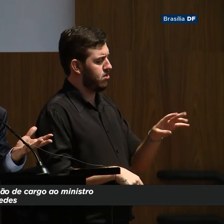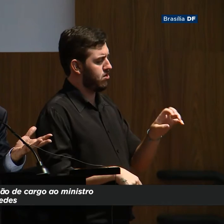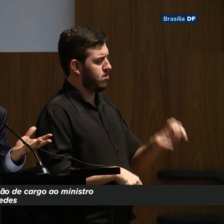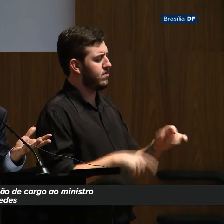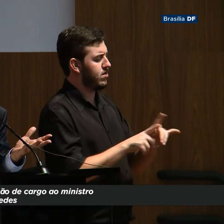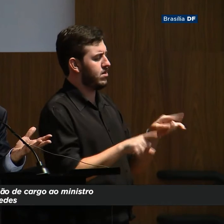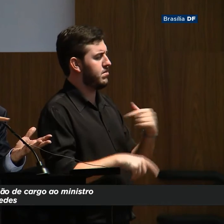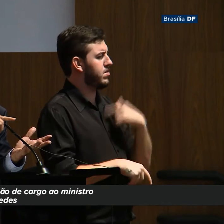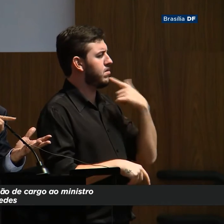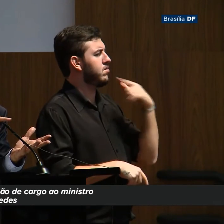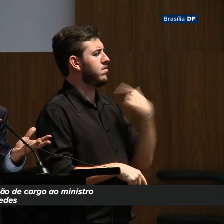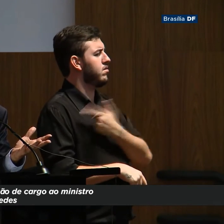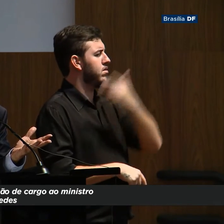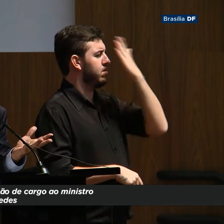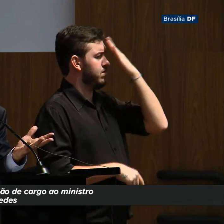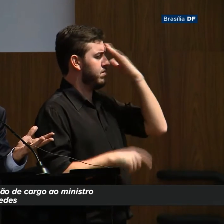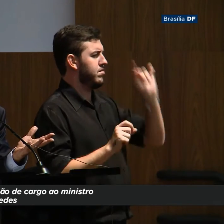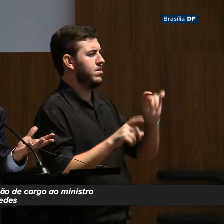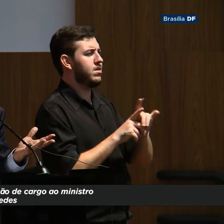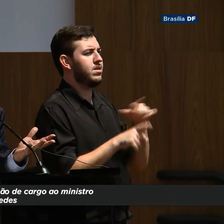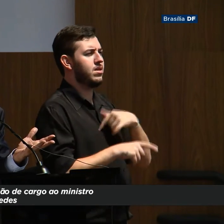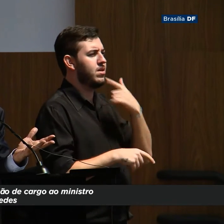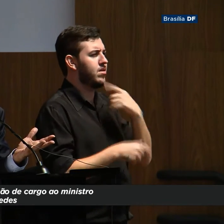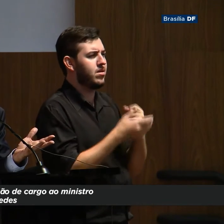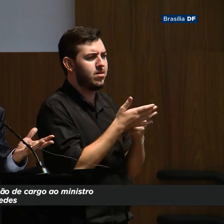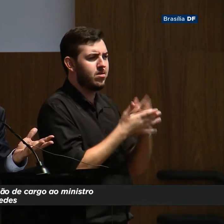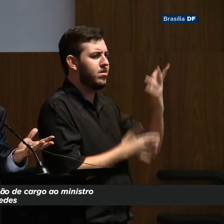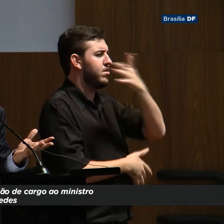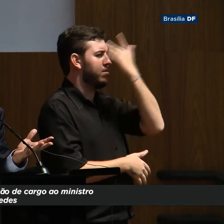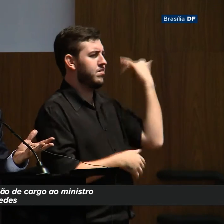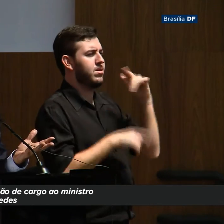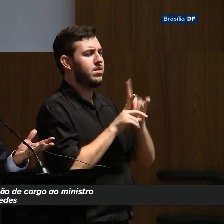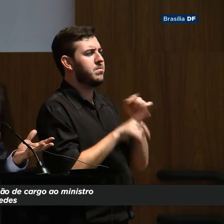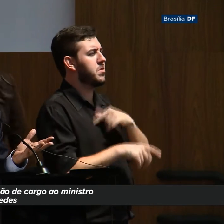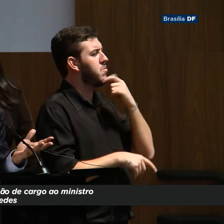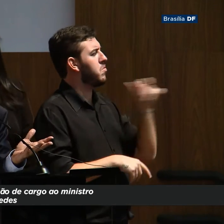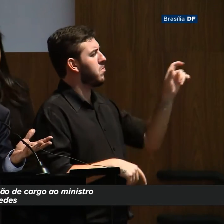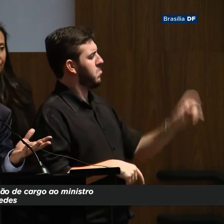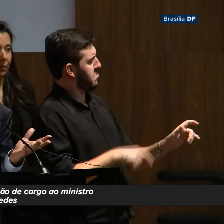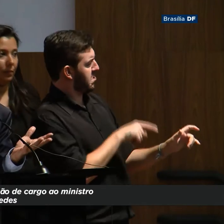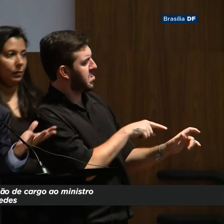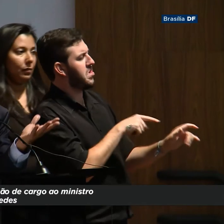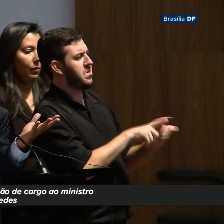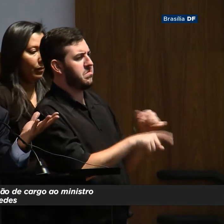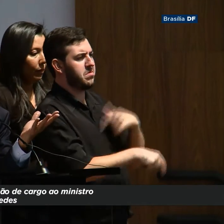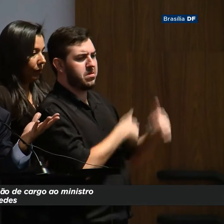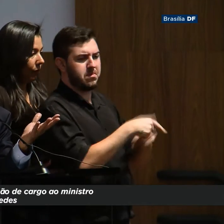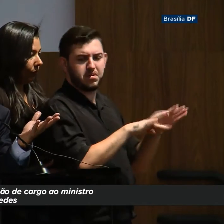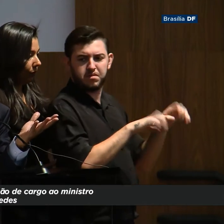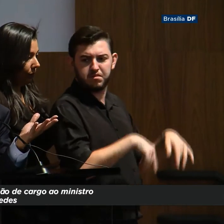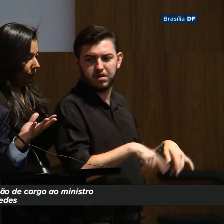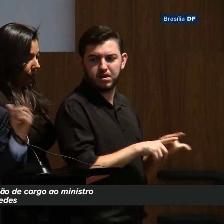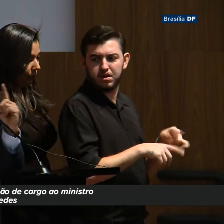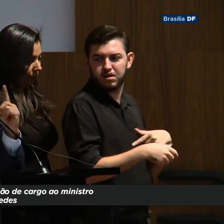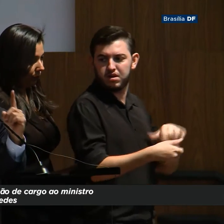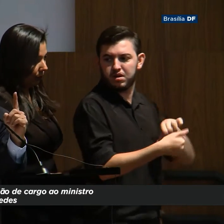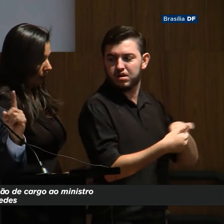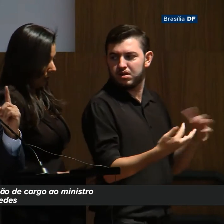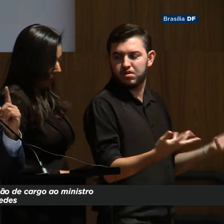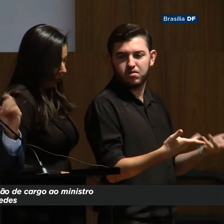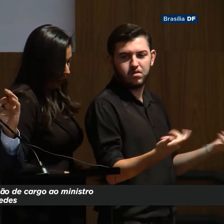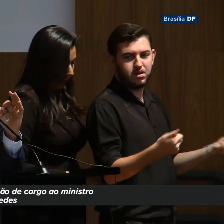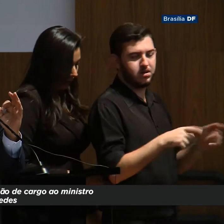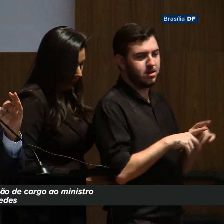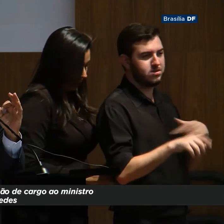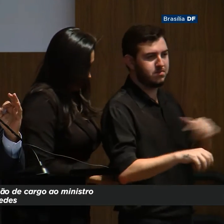excelentes, tem um capital humano extraordinário em Brasília, gente muito boa, da melhor qualidade. Eu tenho interagido com gente da melhor qualidade em